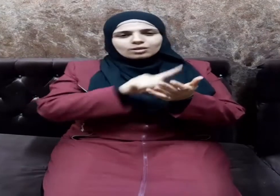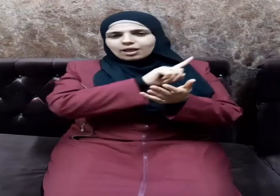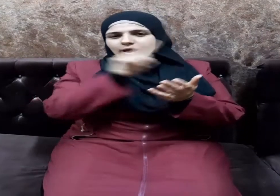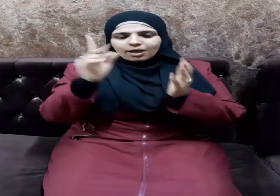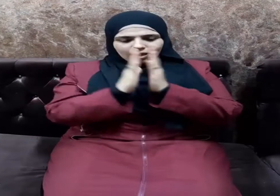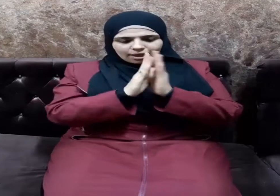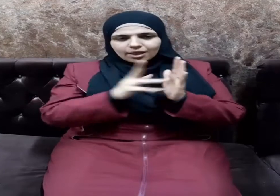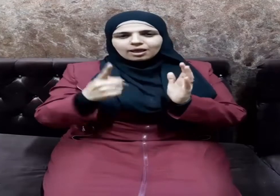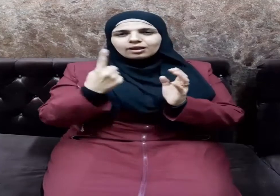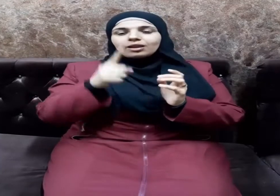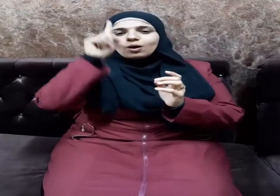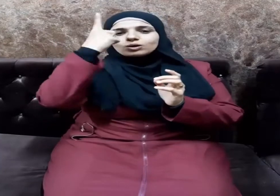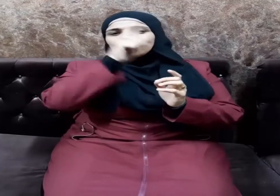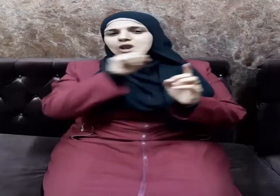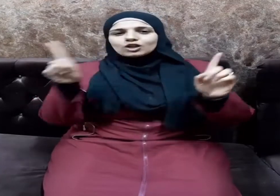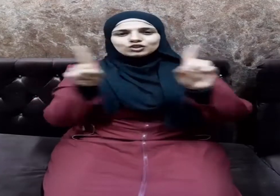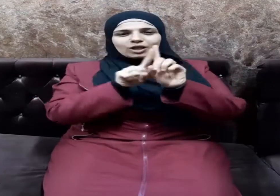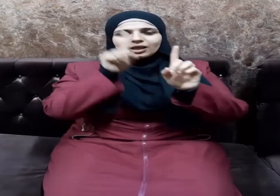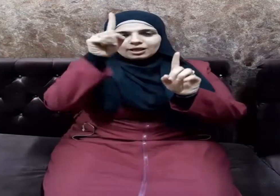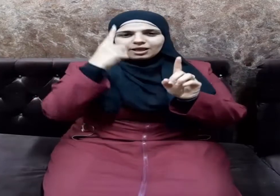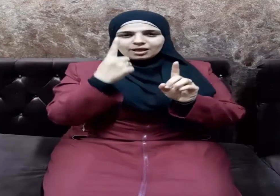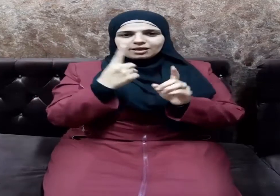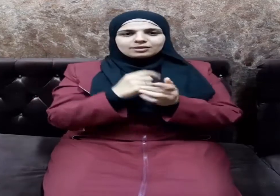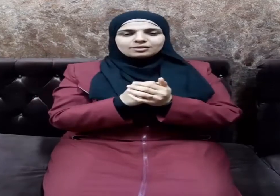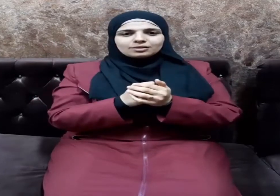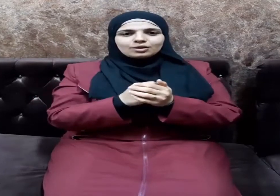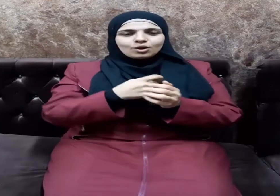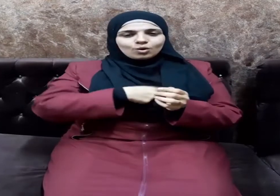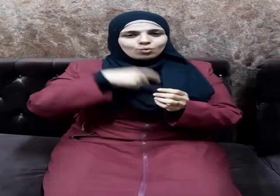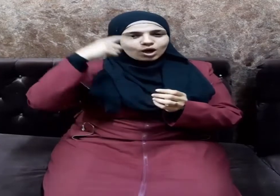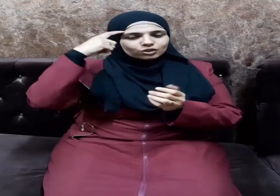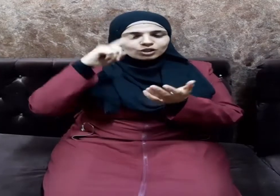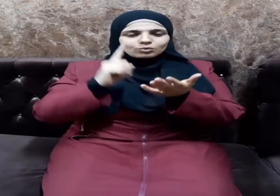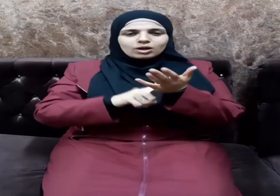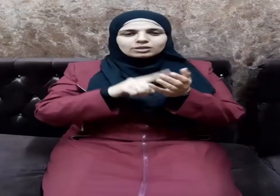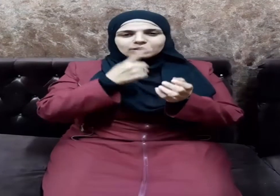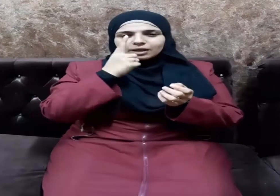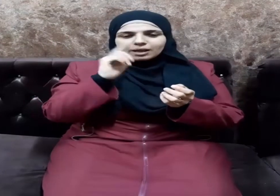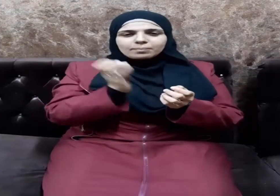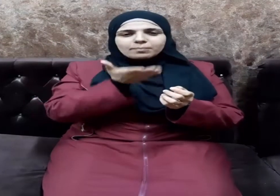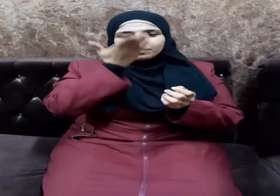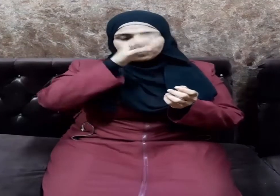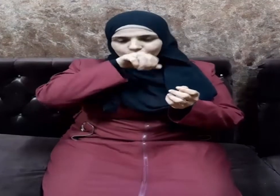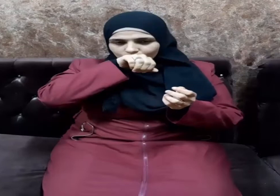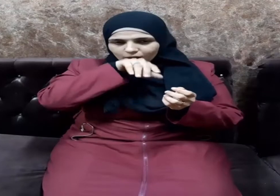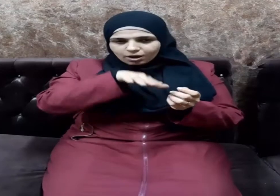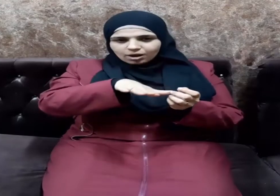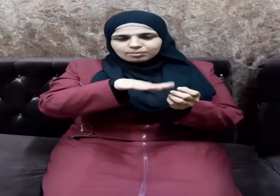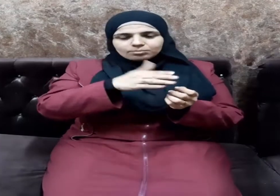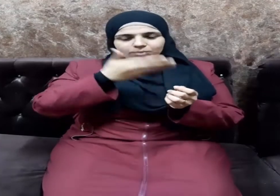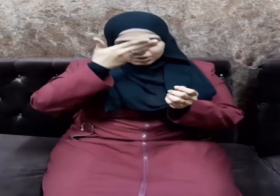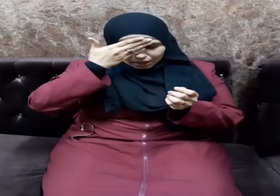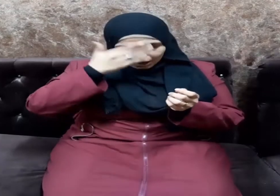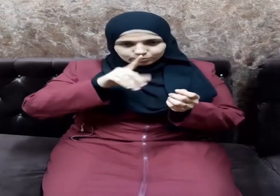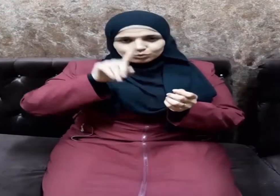إله إلا الله وحده لا شريك له وأشهد أن سيدنا ونبينا محمدا